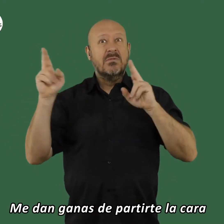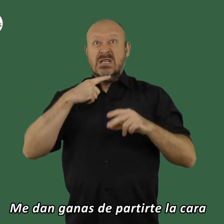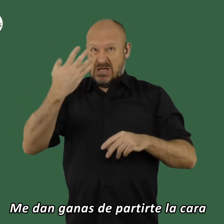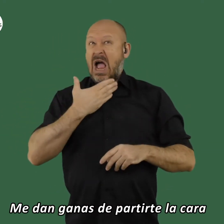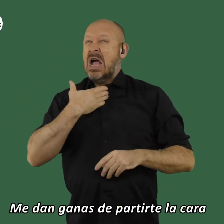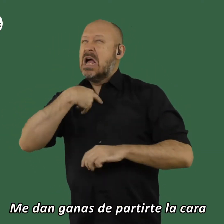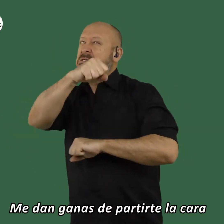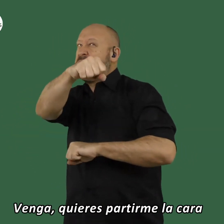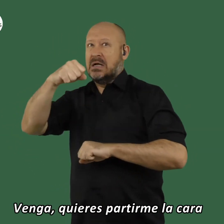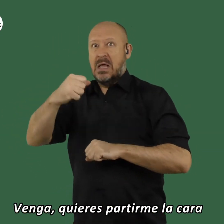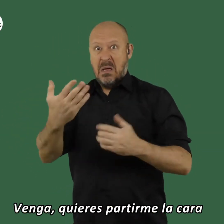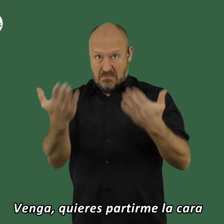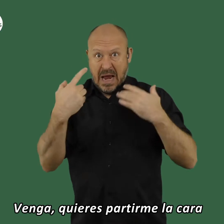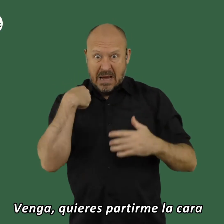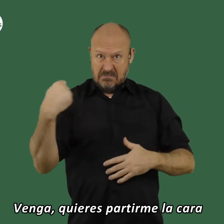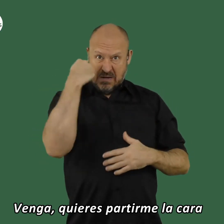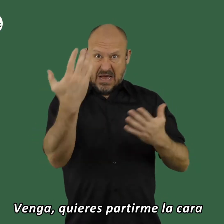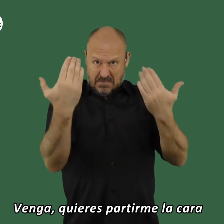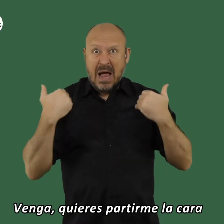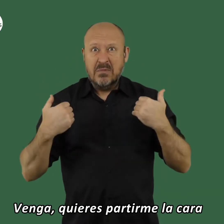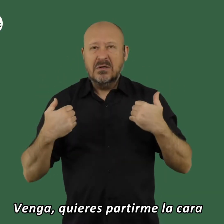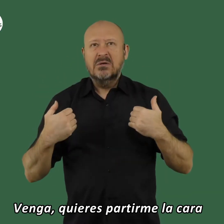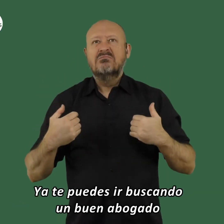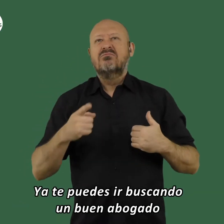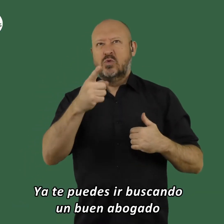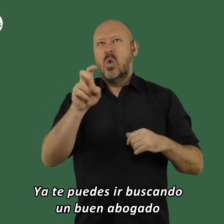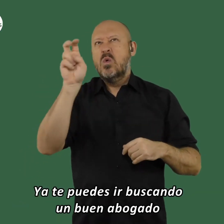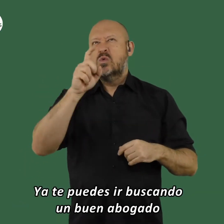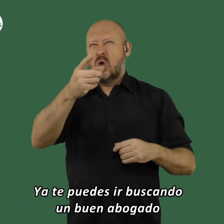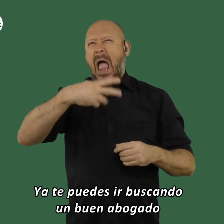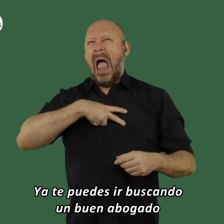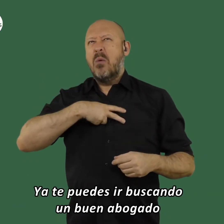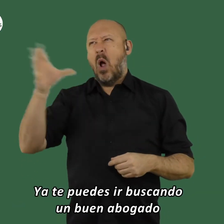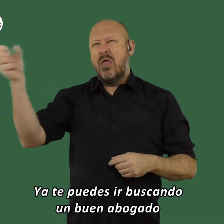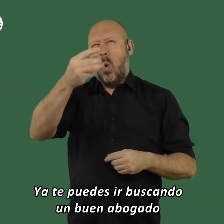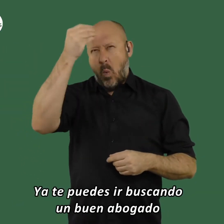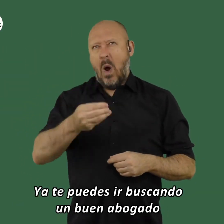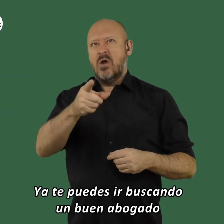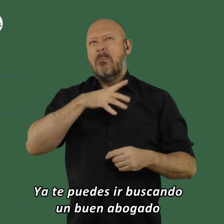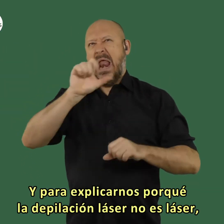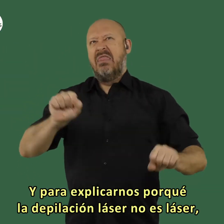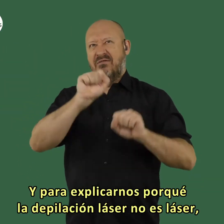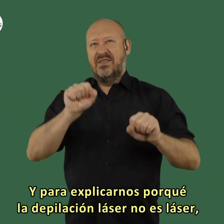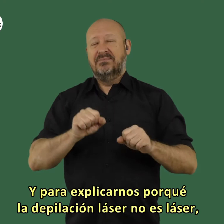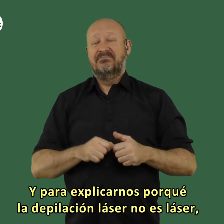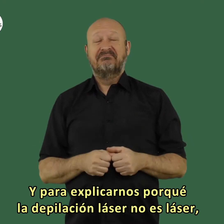mal avenido me dan ganas de partirte la cara venga quieres partir la cara ya te puedes ir buscando un buen abogado